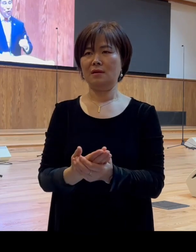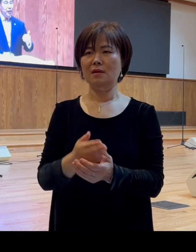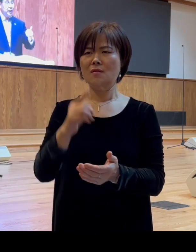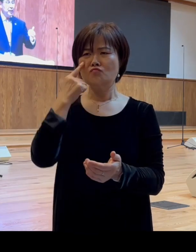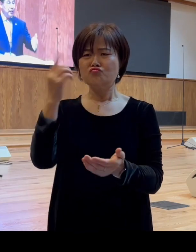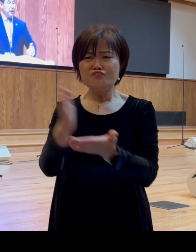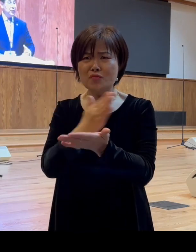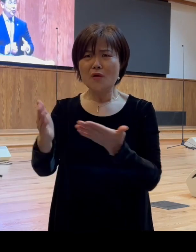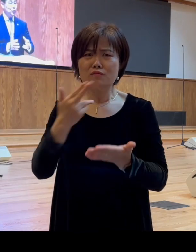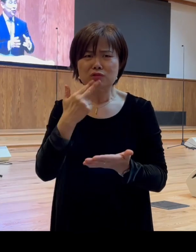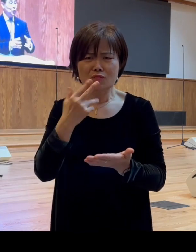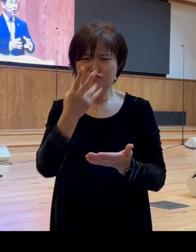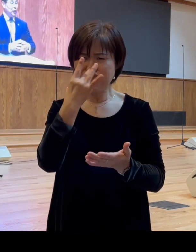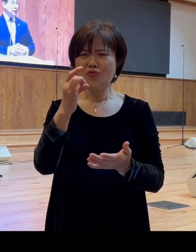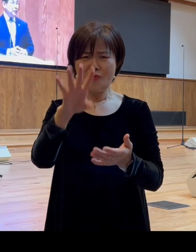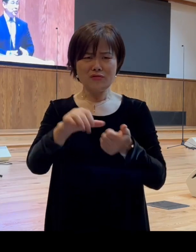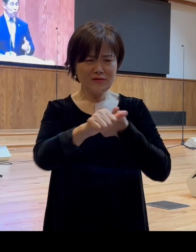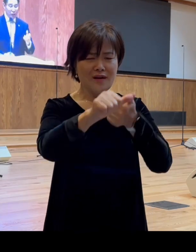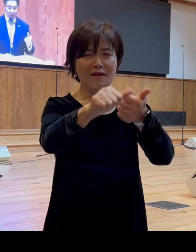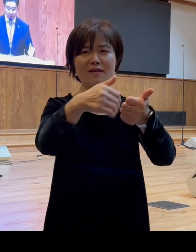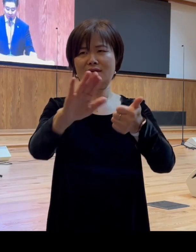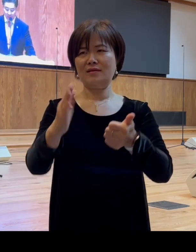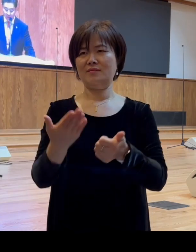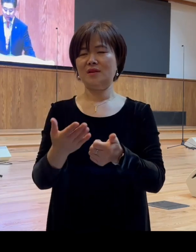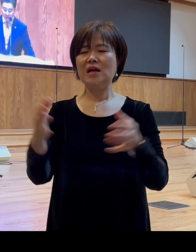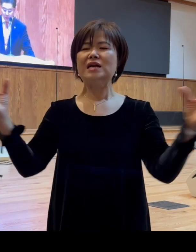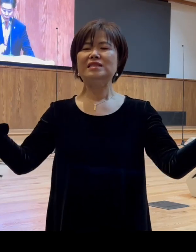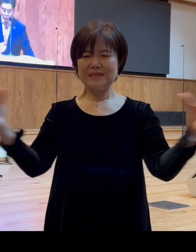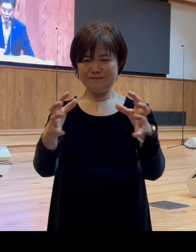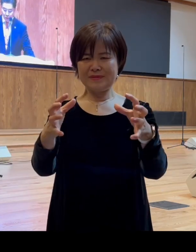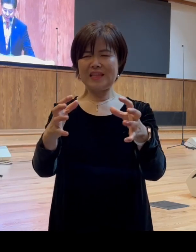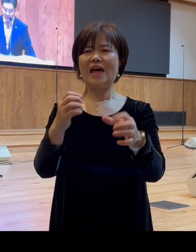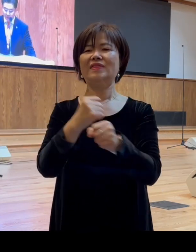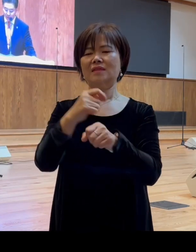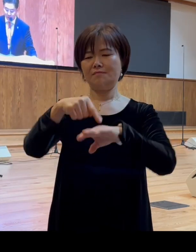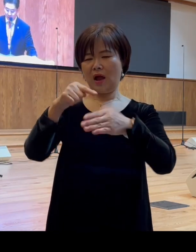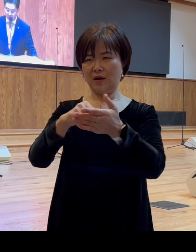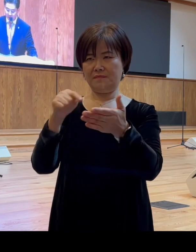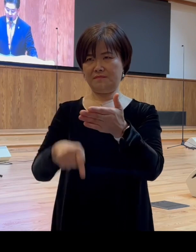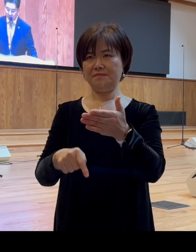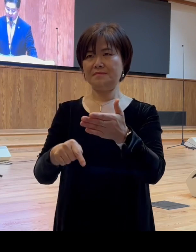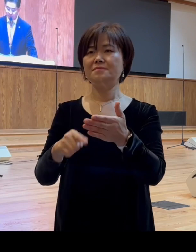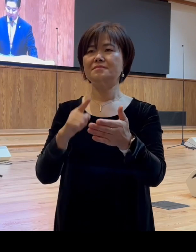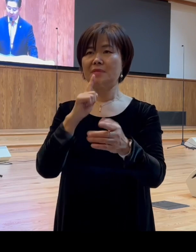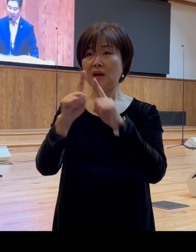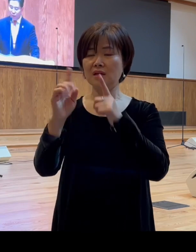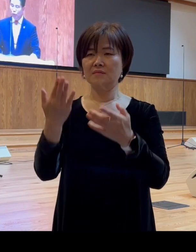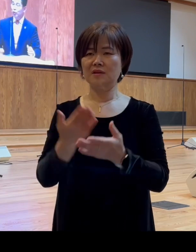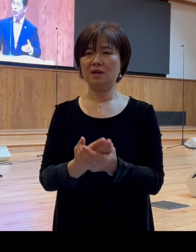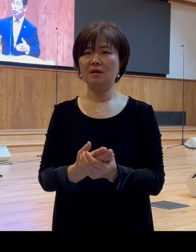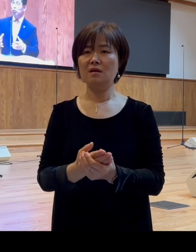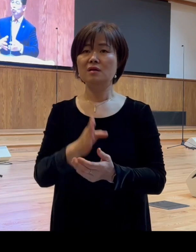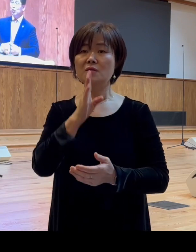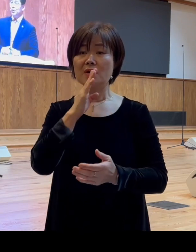따라가는 어떤 경향들 그것을 우리가 집단 군중심리라고 이야기를 하는데 물론 이런 군중심리가